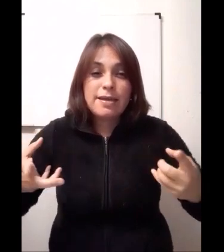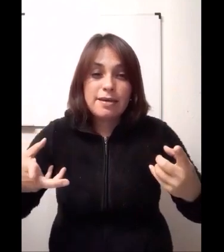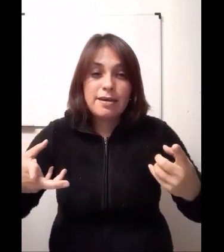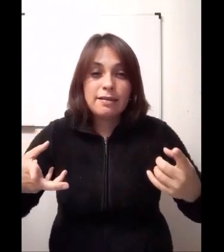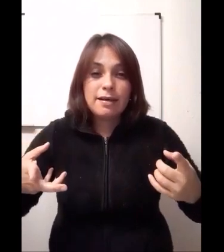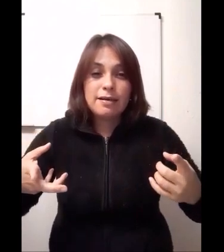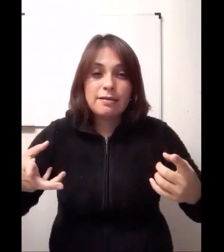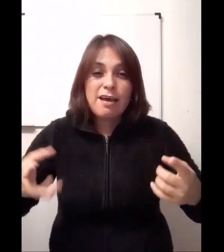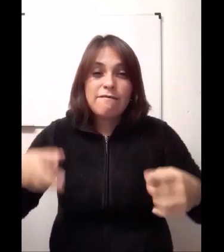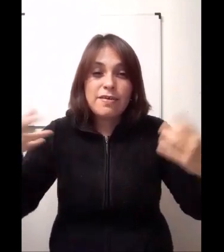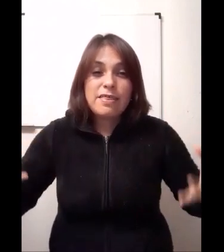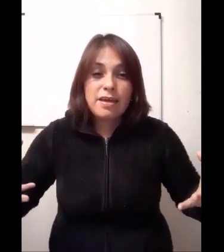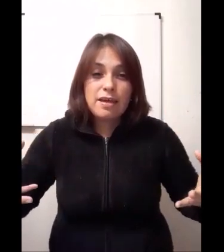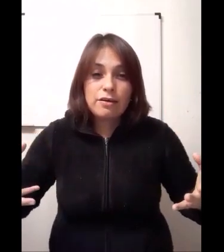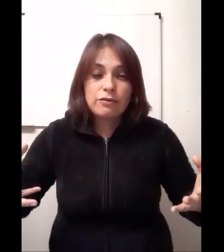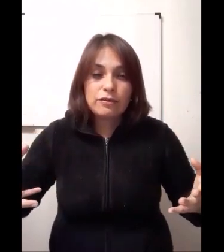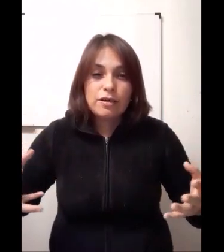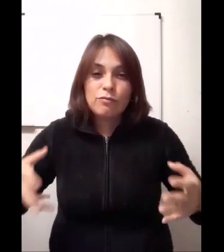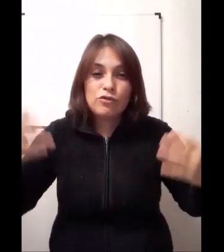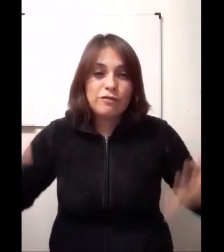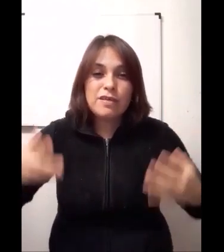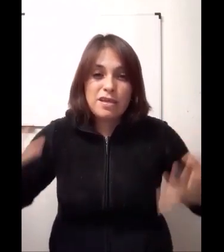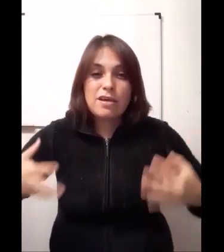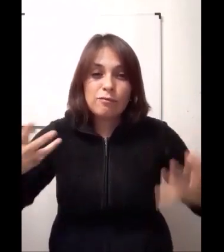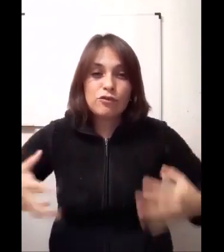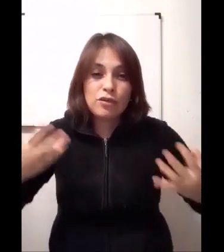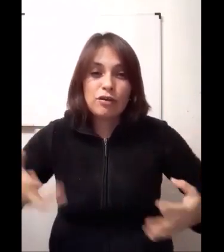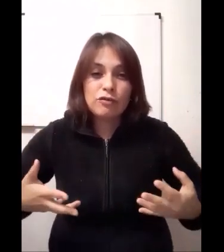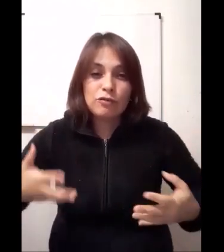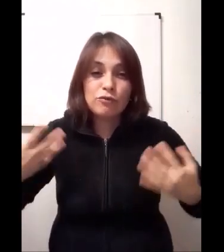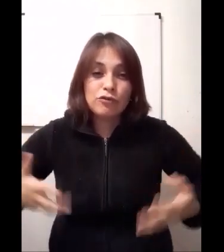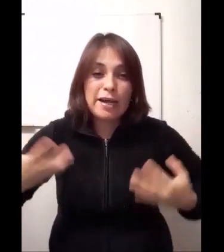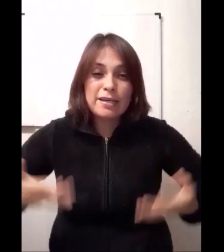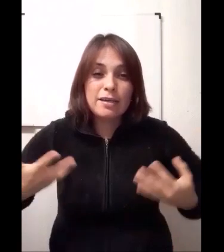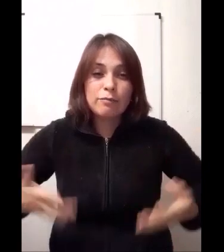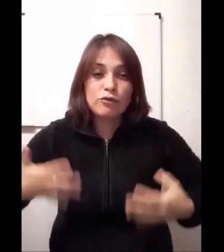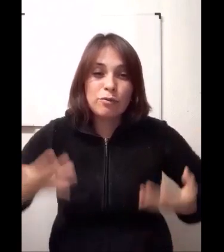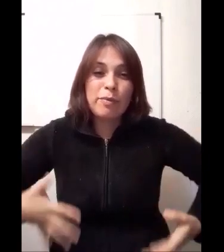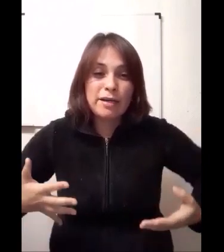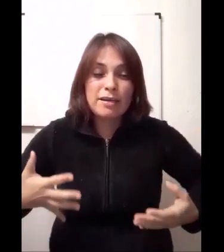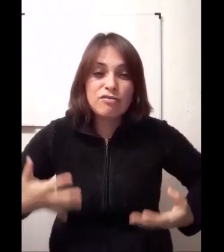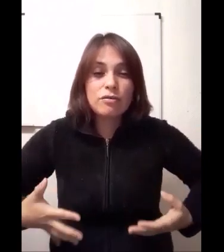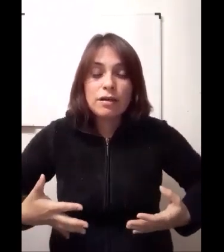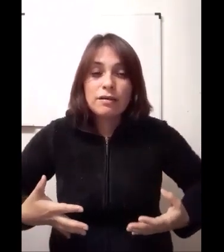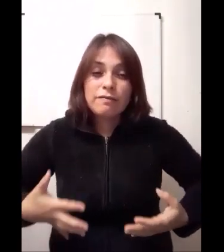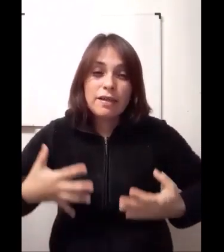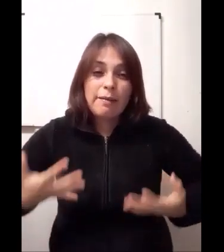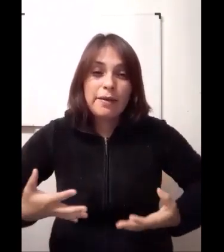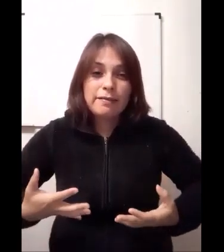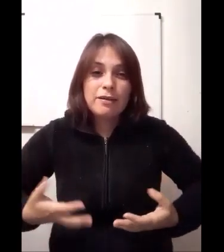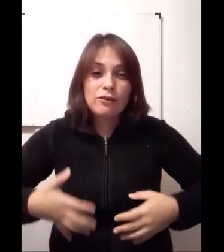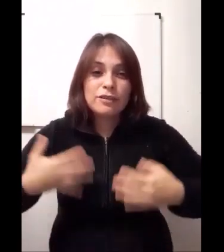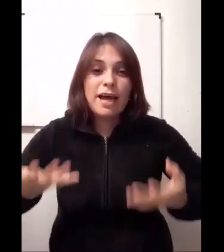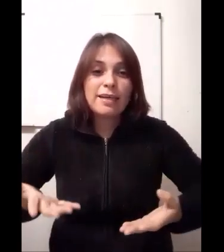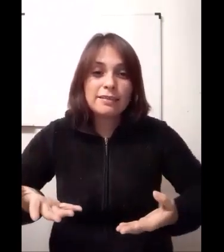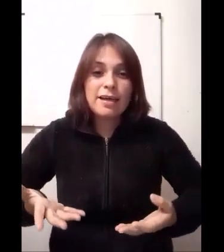galletas, fideos, mucho fideos, mucho arroz, mucha harina, mucho pan. Eso finalmente nos sacia,